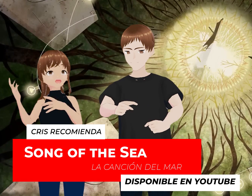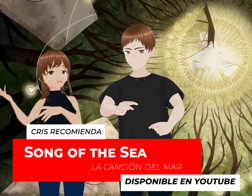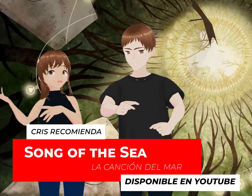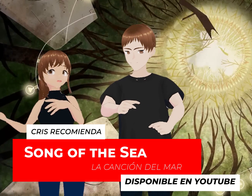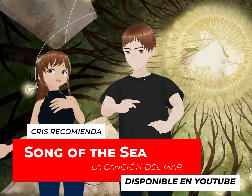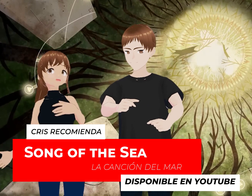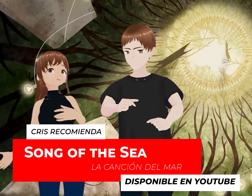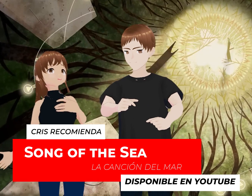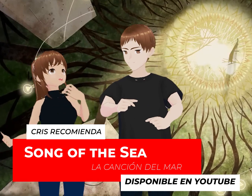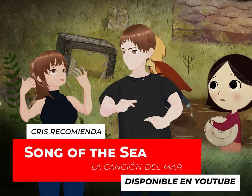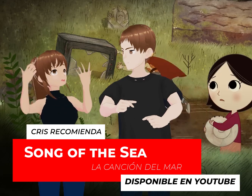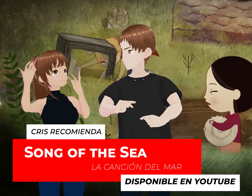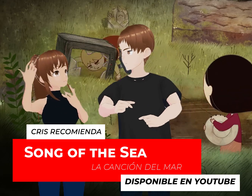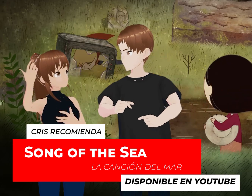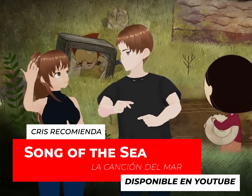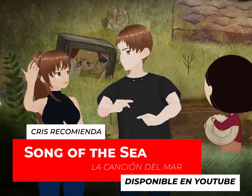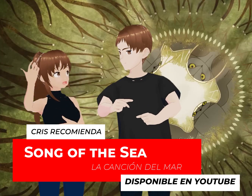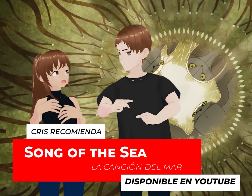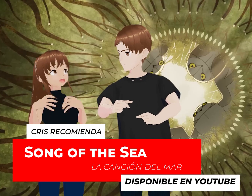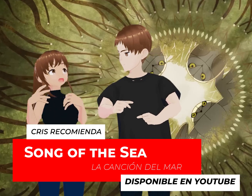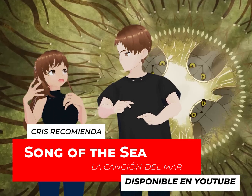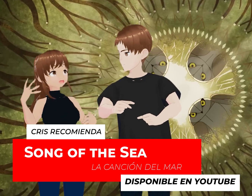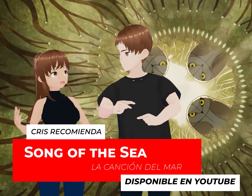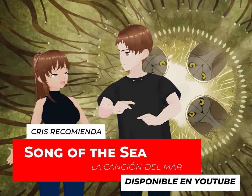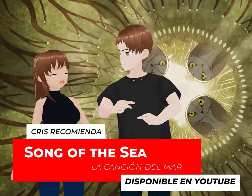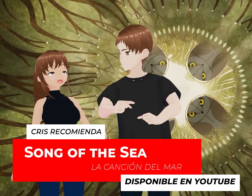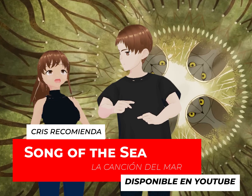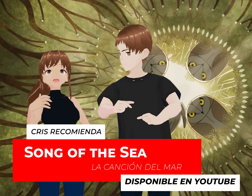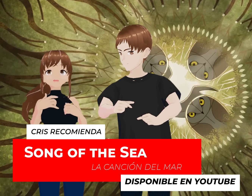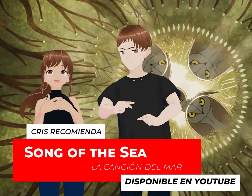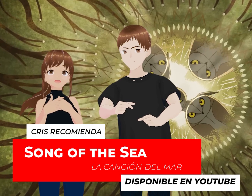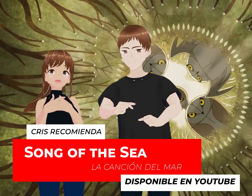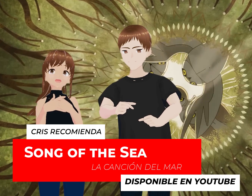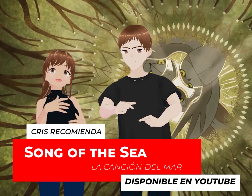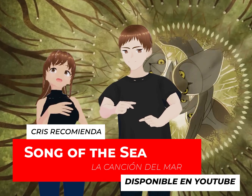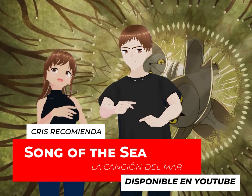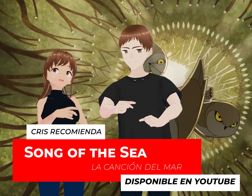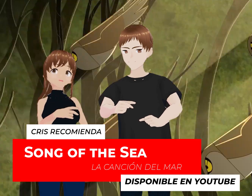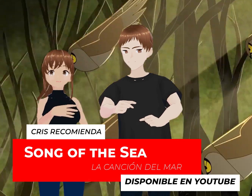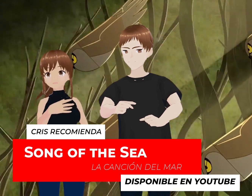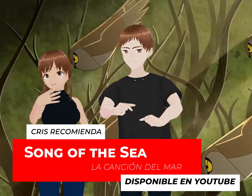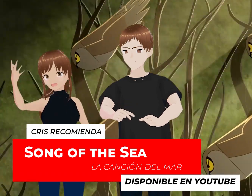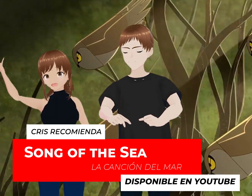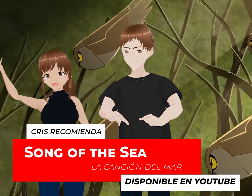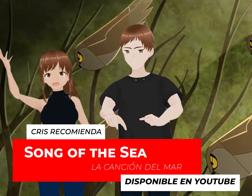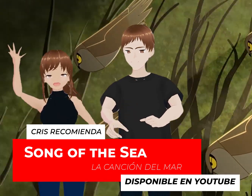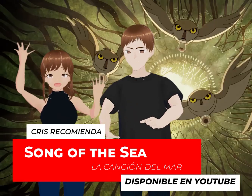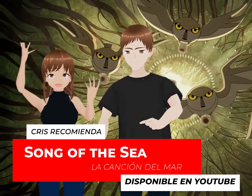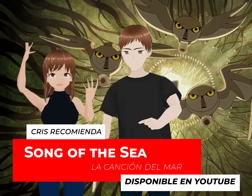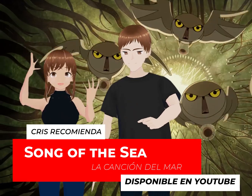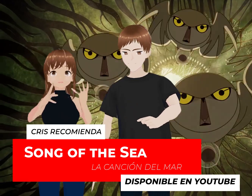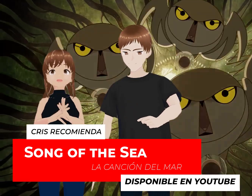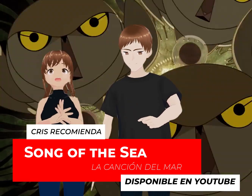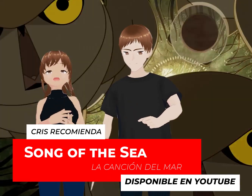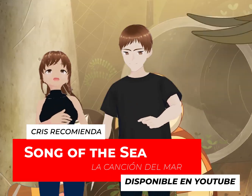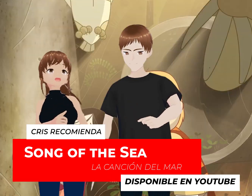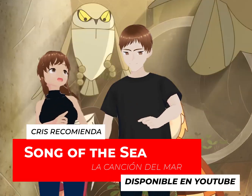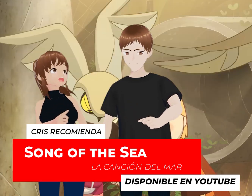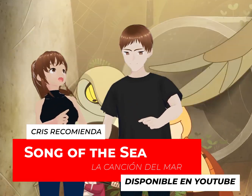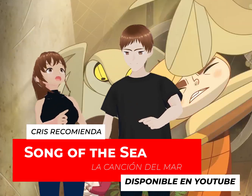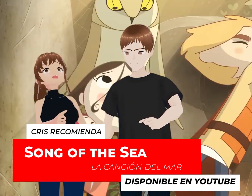dejen la animación, a ese tipo de historias, o sea, a esas leyendas que de verdad son clásicas en aquel